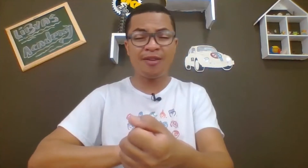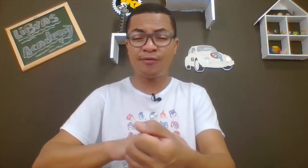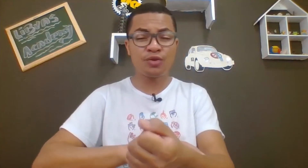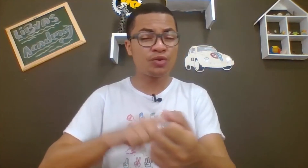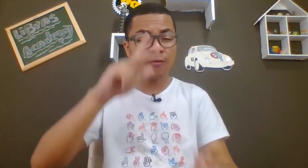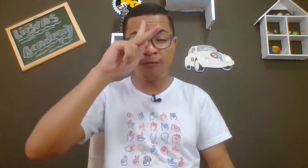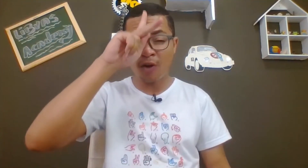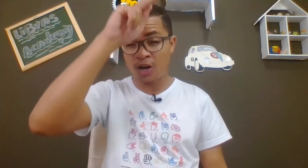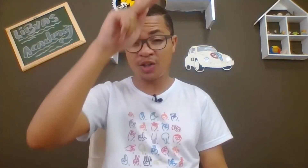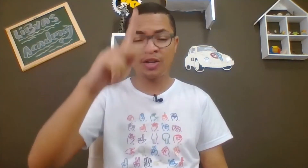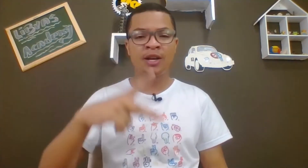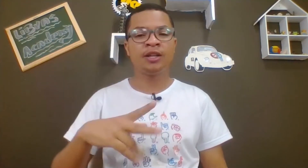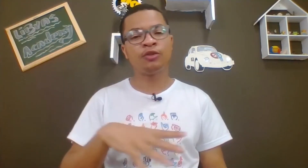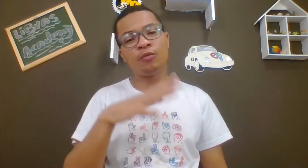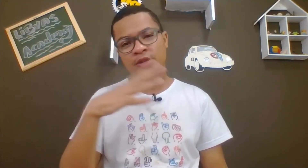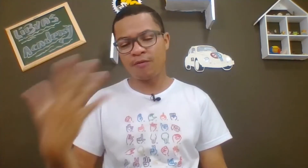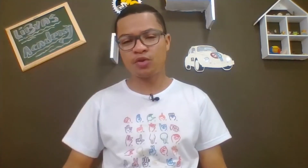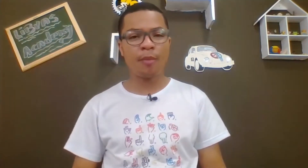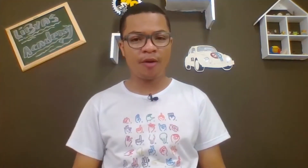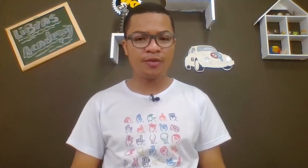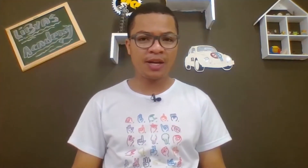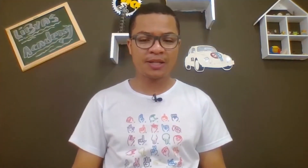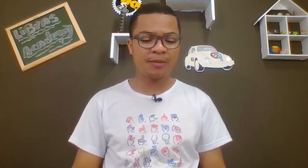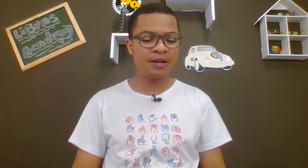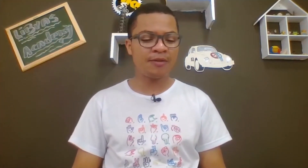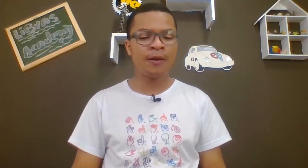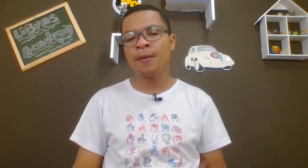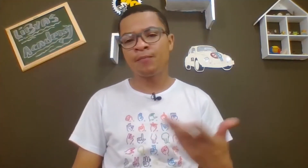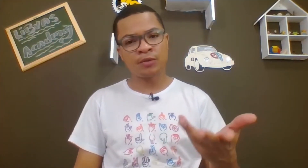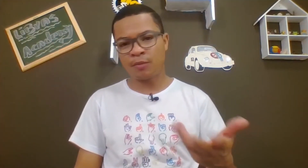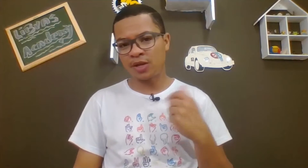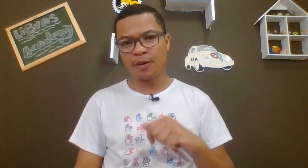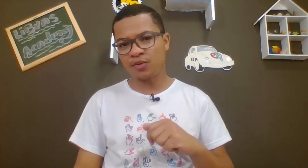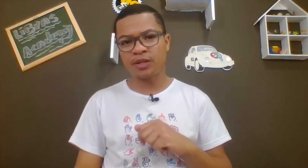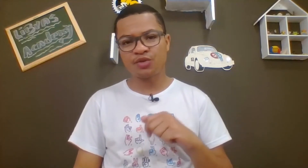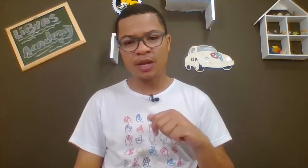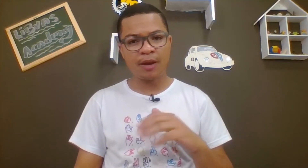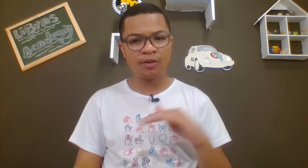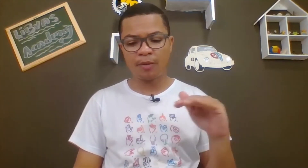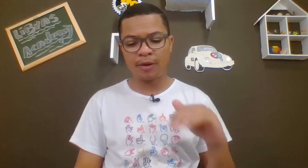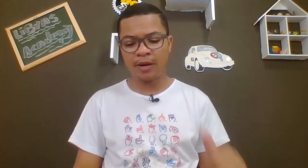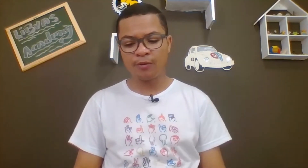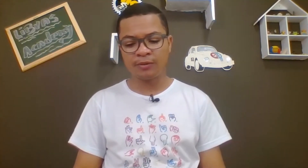nervoso forte. Então, eu estou muito nervoso com a prova do Enem na semana que vem. Então, você pode usar para esse contexto também, não tem problema nenhum, tá?